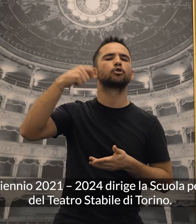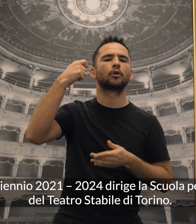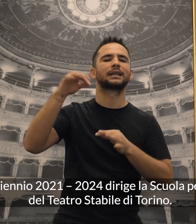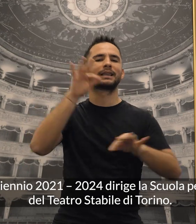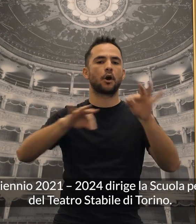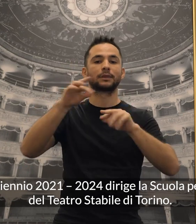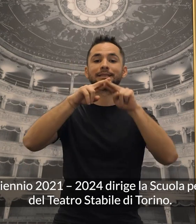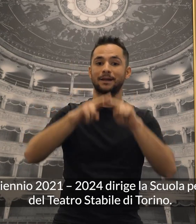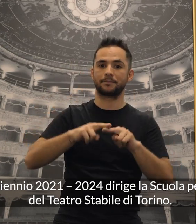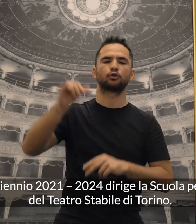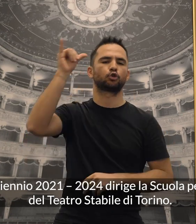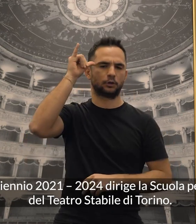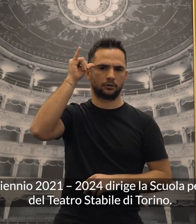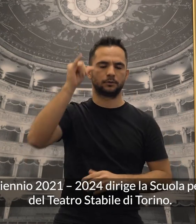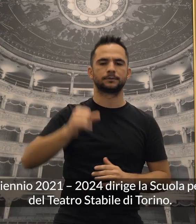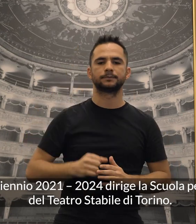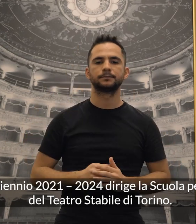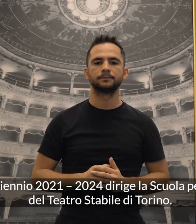scuola per attori del Teatro Stabile di Torino.